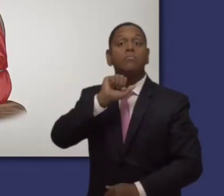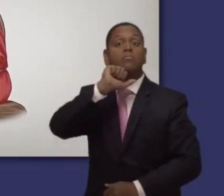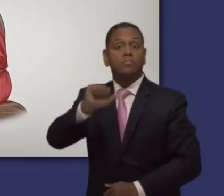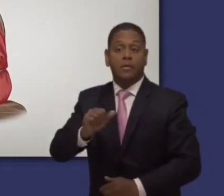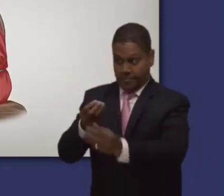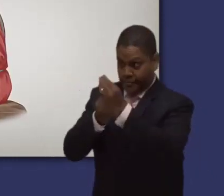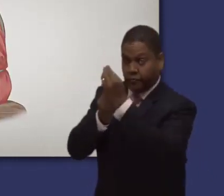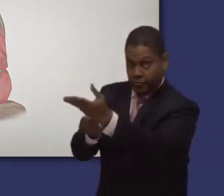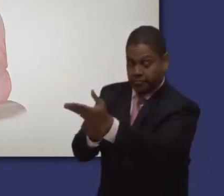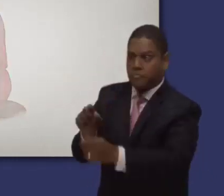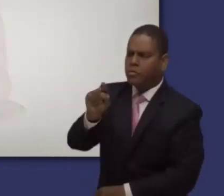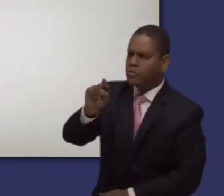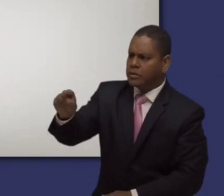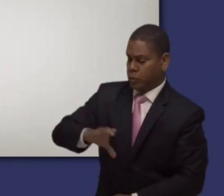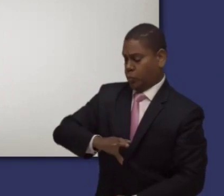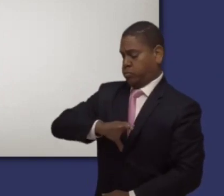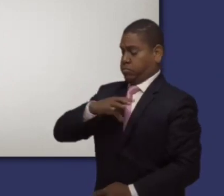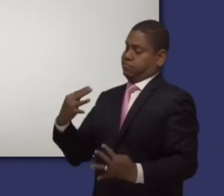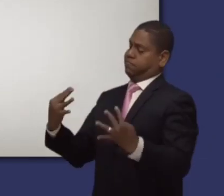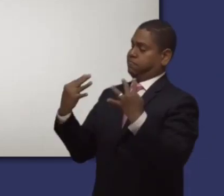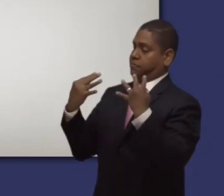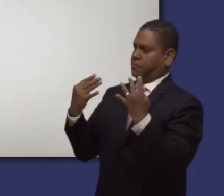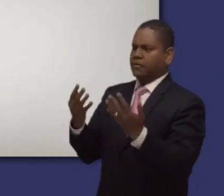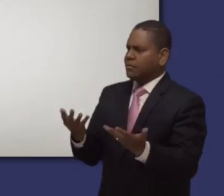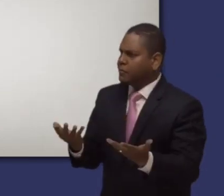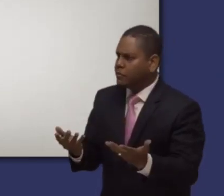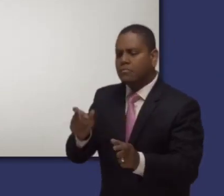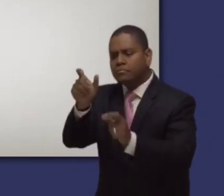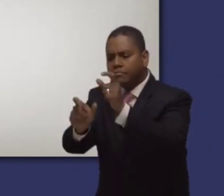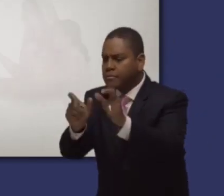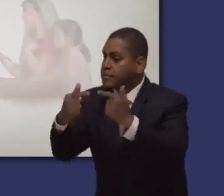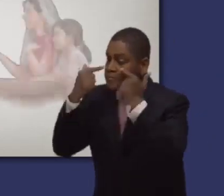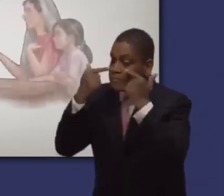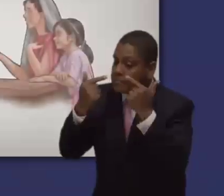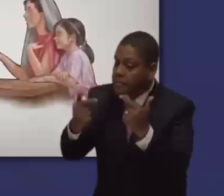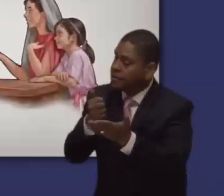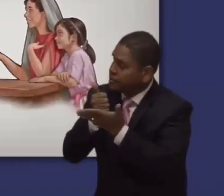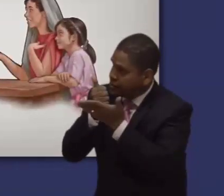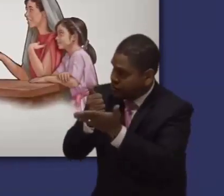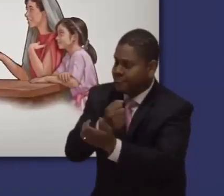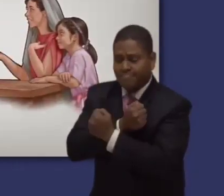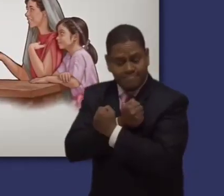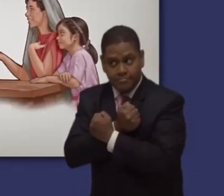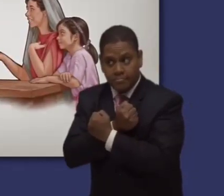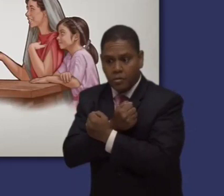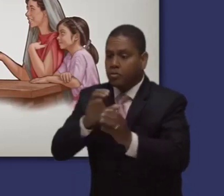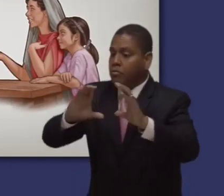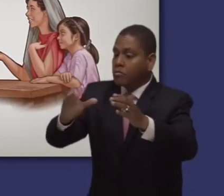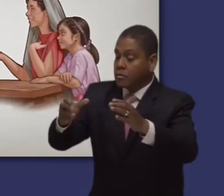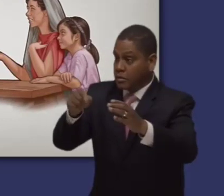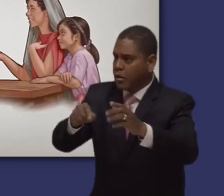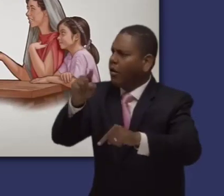oraciones. En el capítulo cinco, Pedro le suplica a los demás ancianos que pastoreen el rebaño de